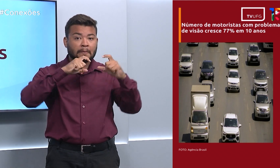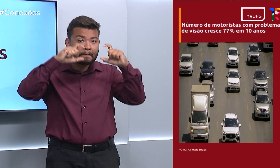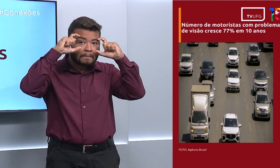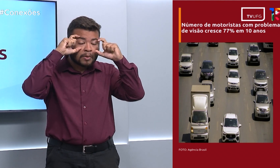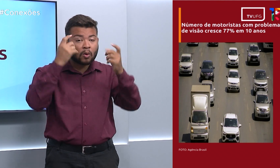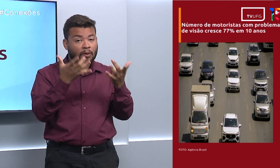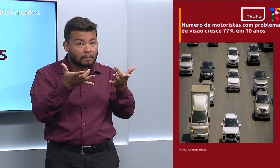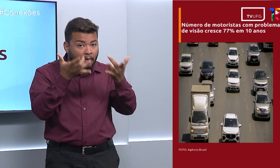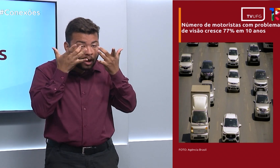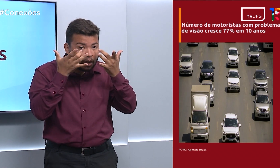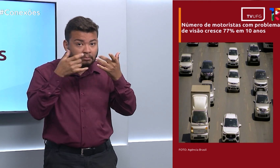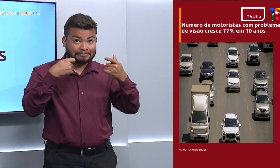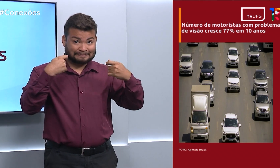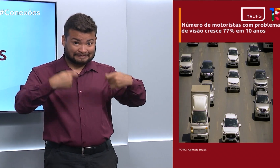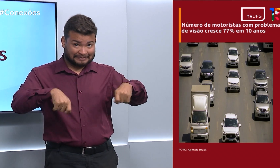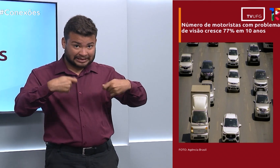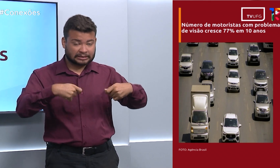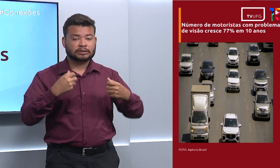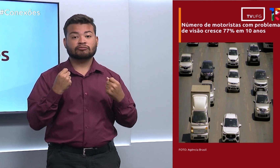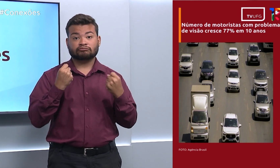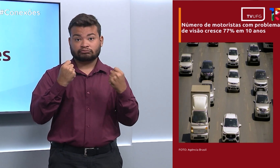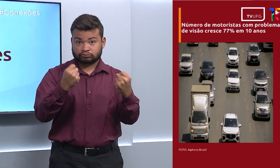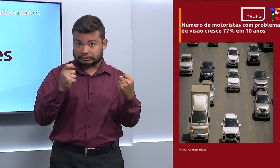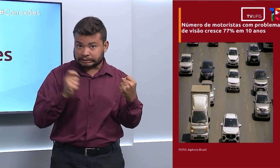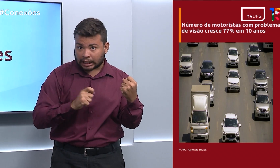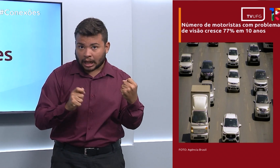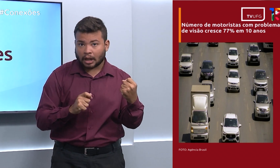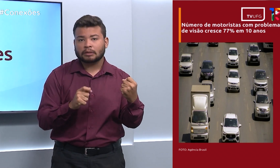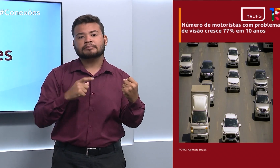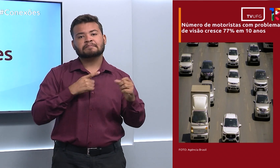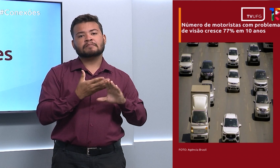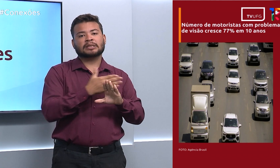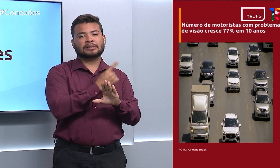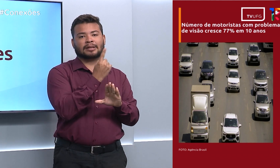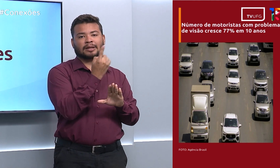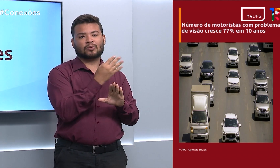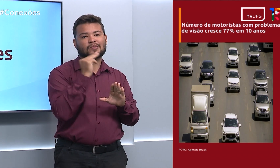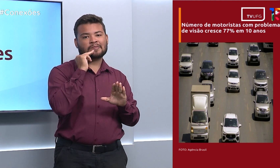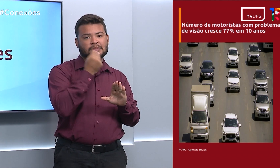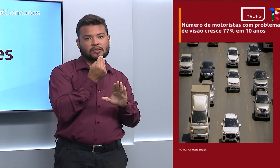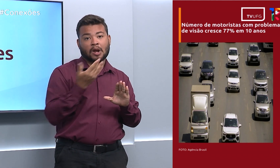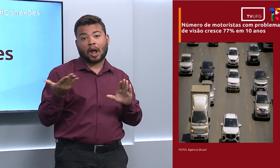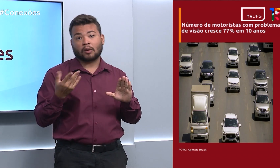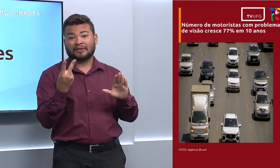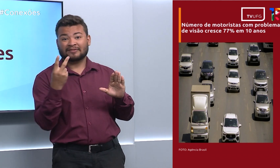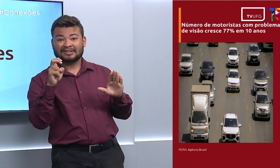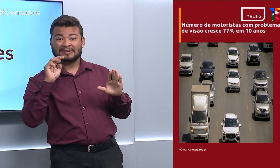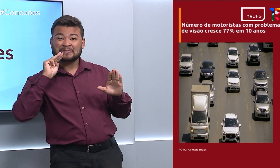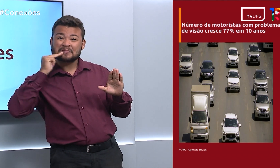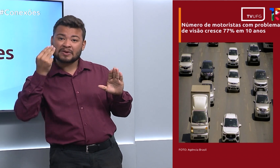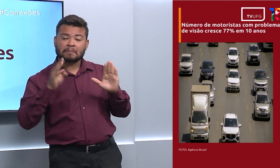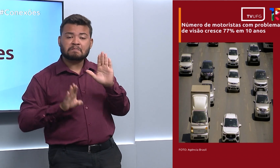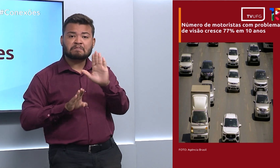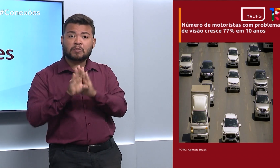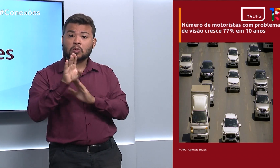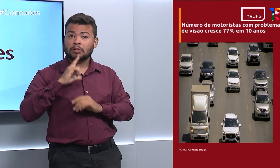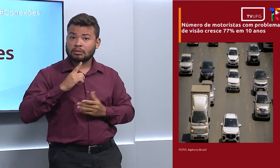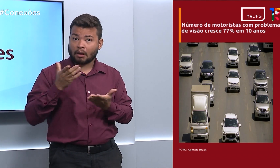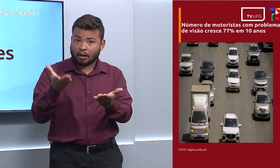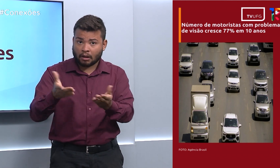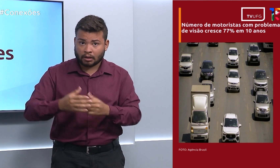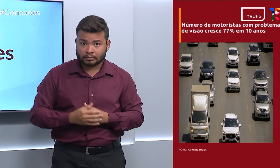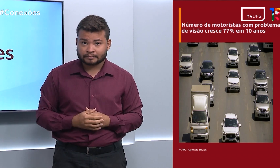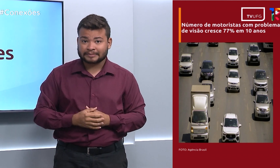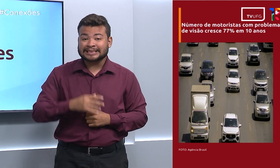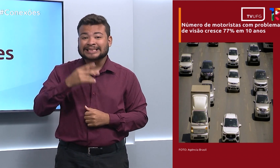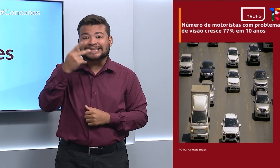contato para dirigir subiu de 14 milhões para 25 milhões. E os